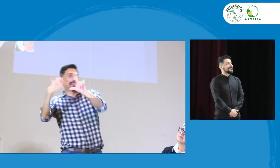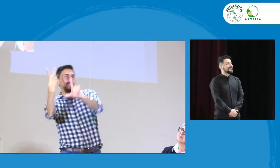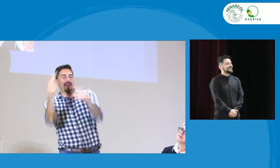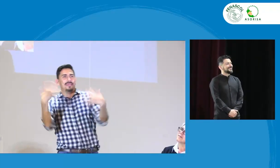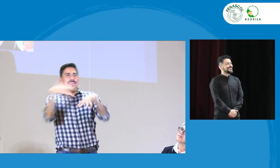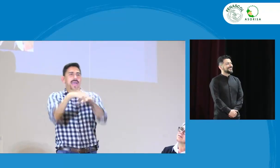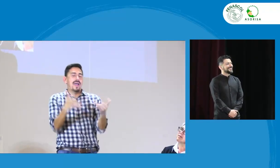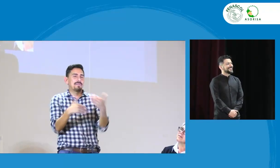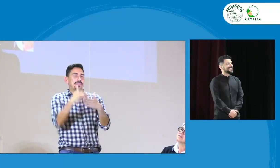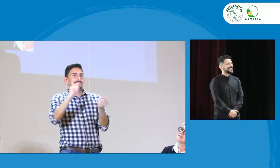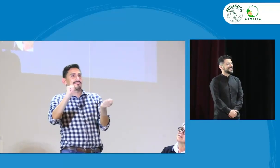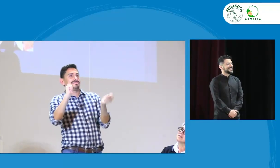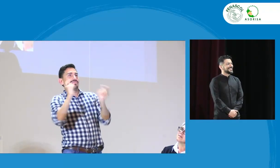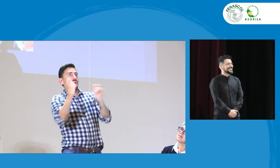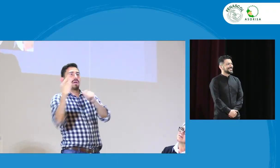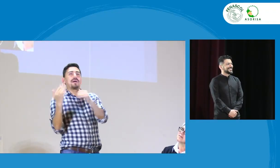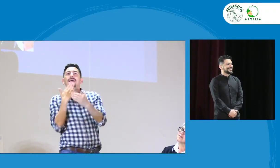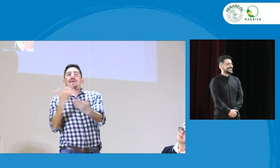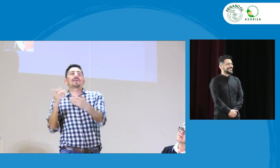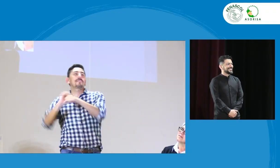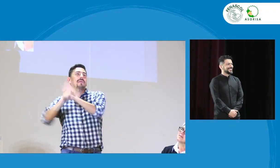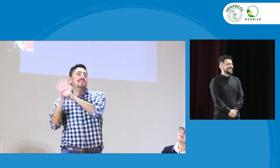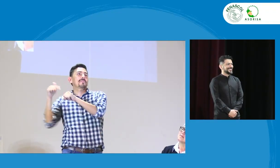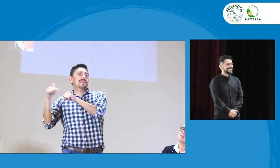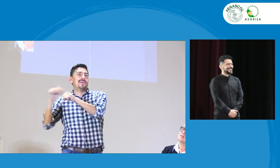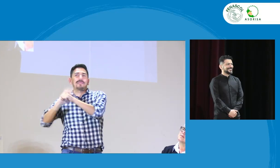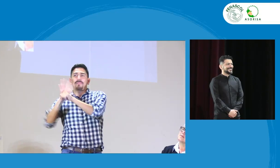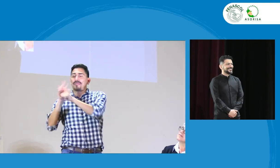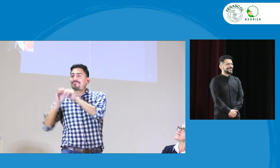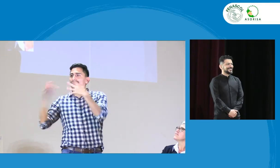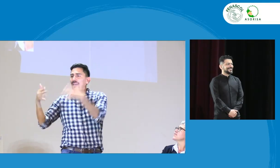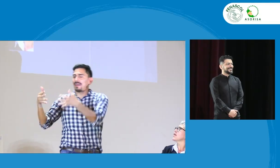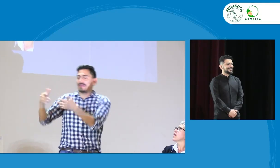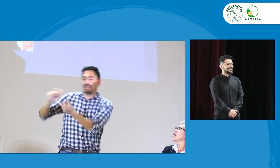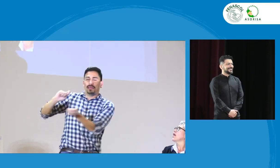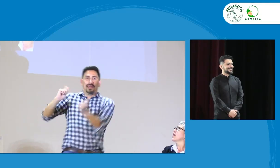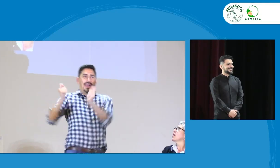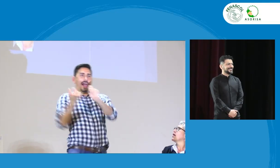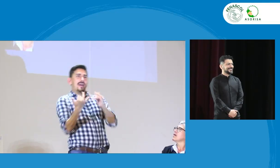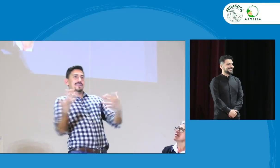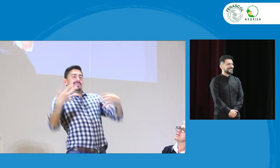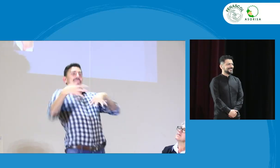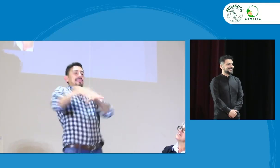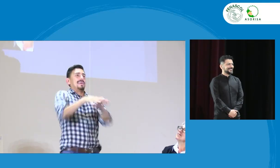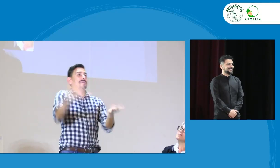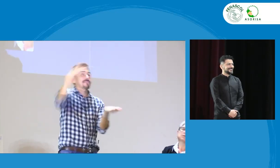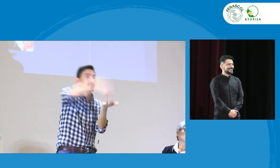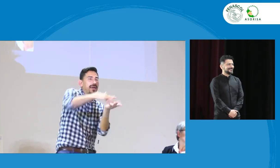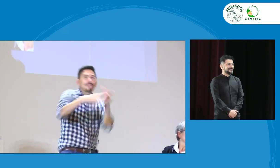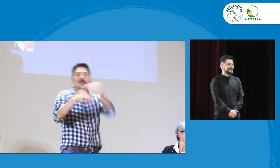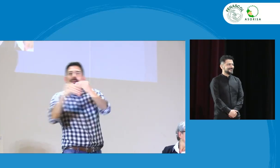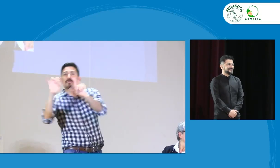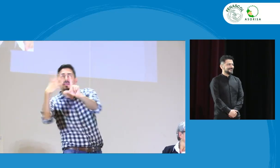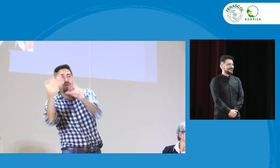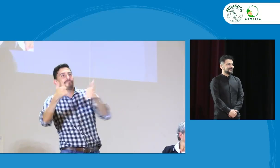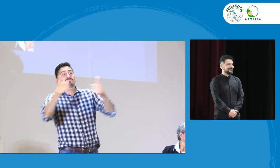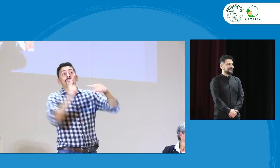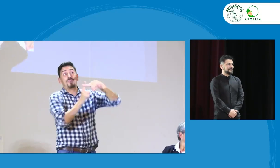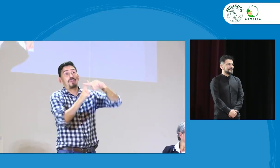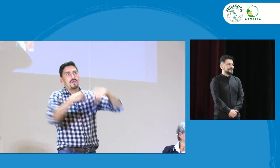Pues hay que tener en cuenta que estamos en un espacio híbrido, entonces gracias a la pandemia nos da esta modalidad tanto de estar presencial